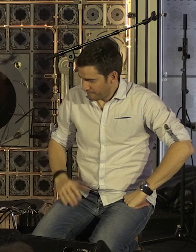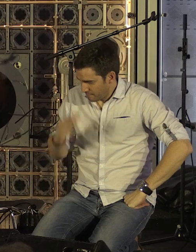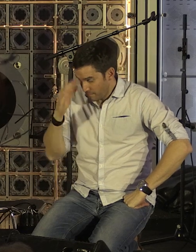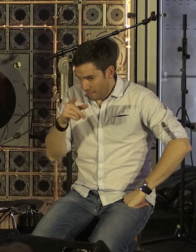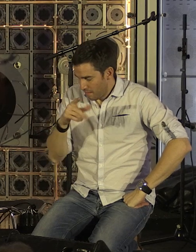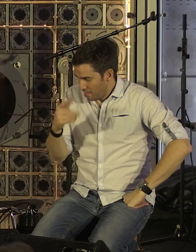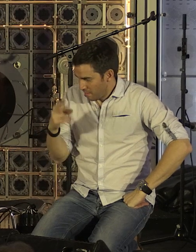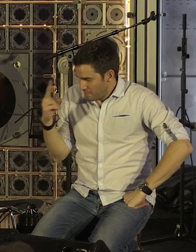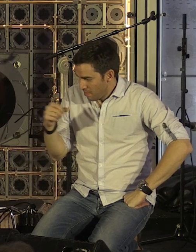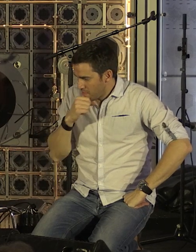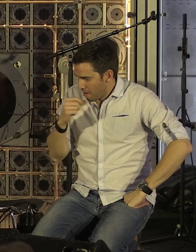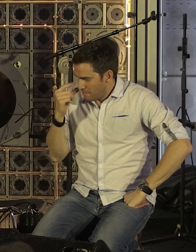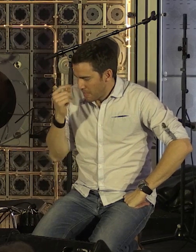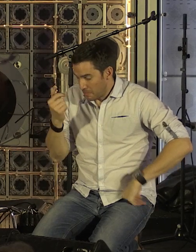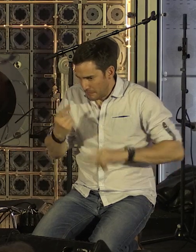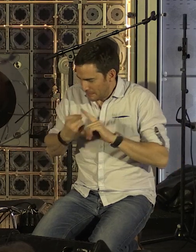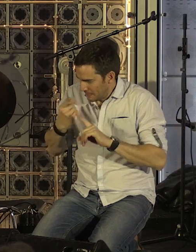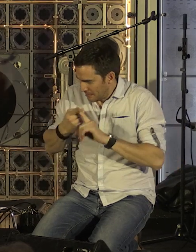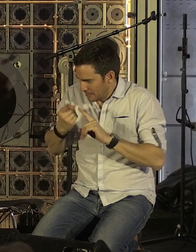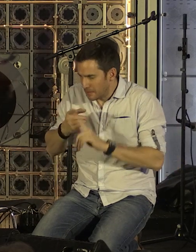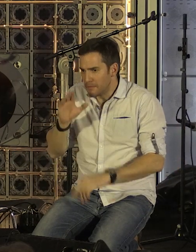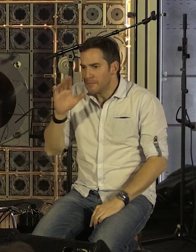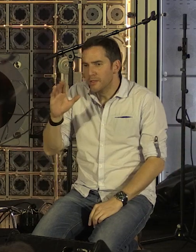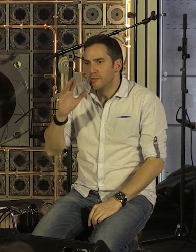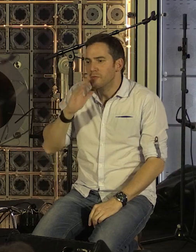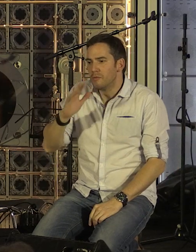chanteur pris au piège dans un col trop large, ton grand-père était fermé.